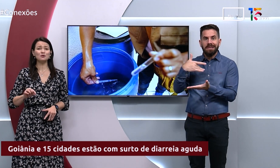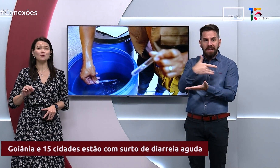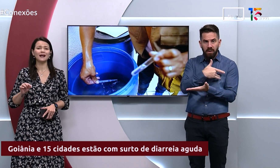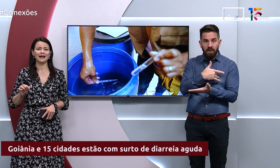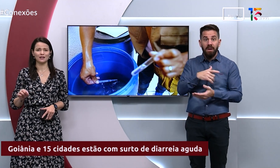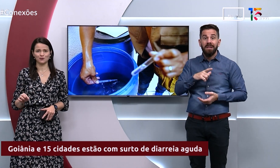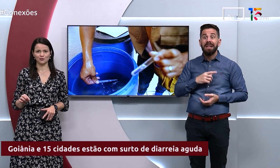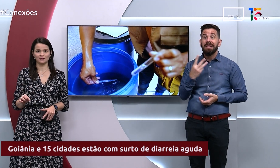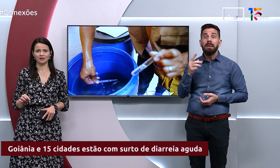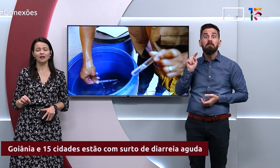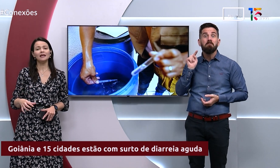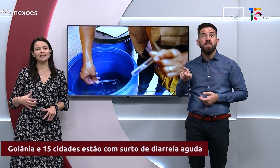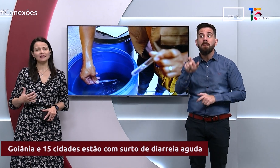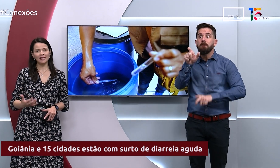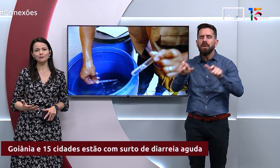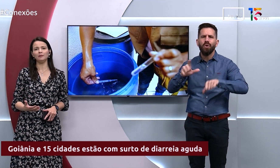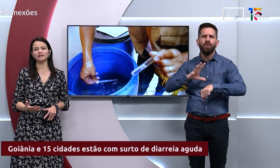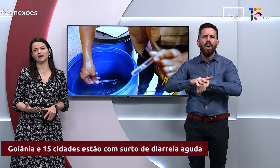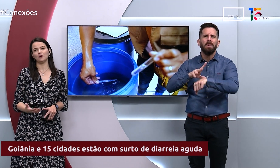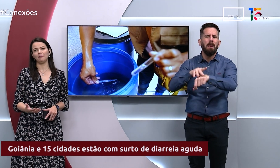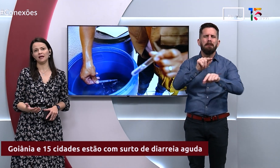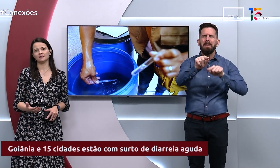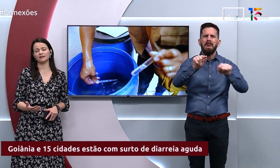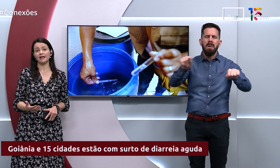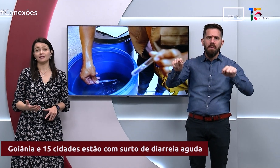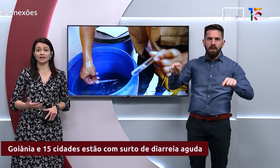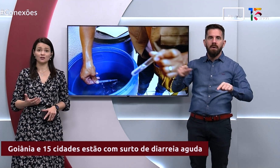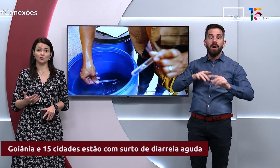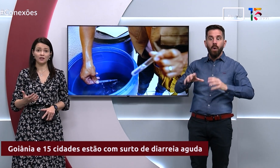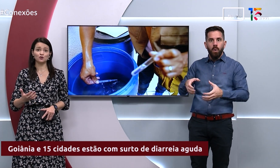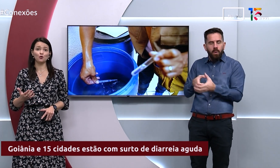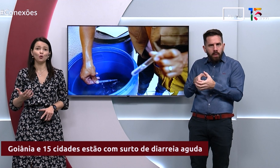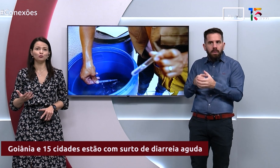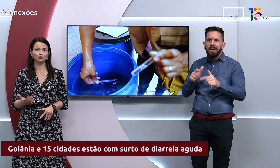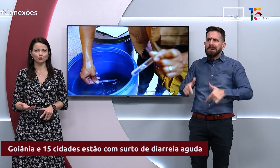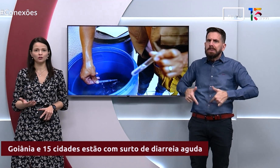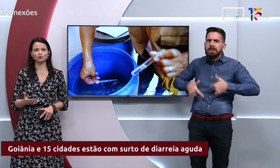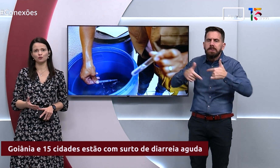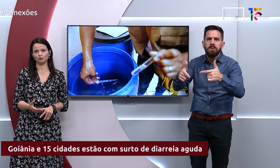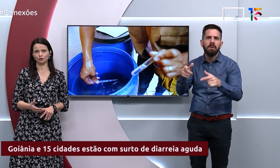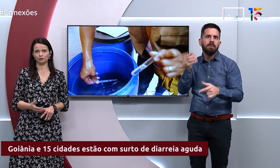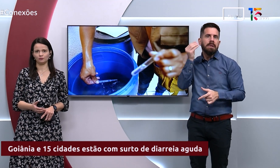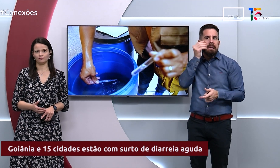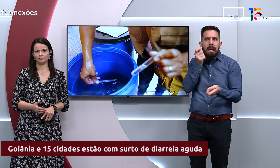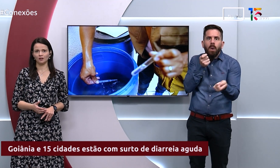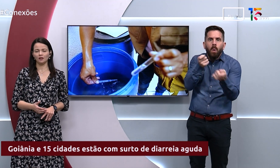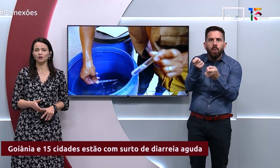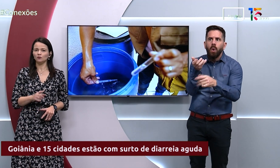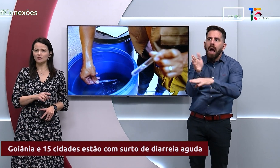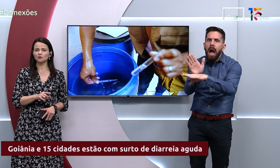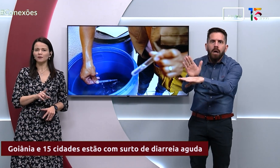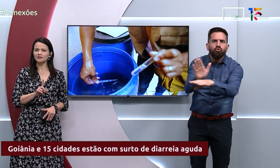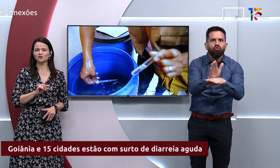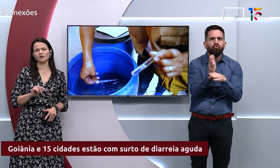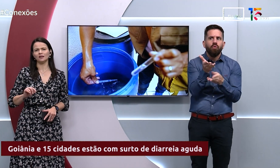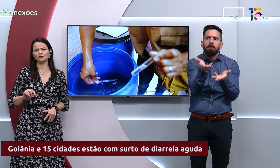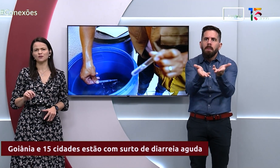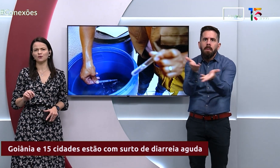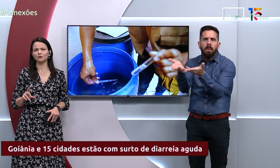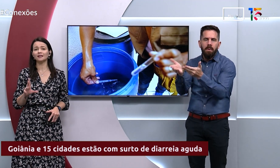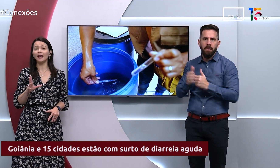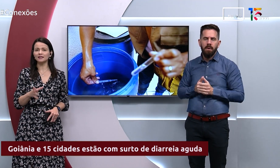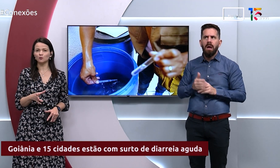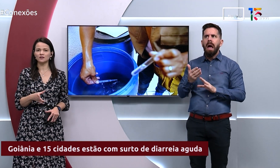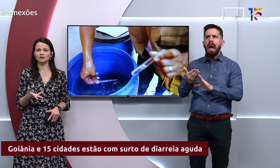3 mil casos e tem mobilizado a pasta a realizar ações de controle do surto. No início do mês, gente até